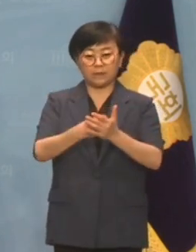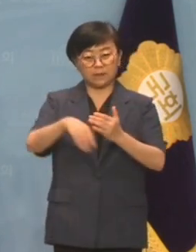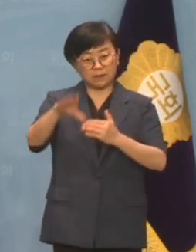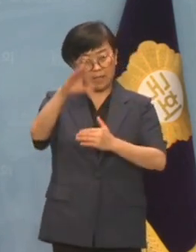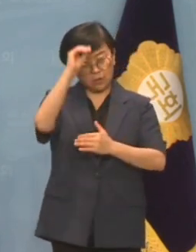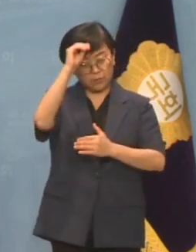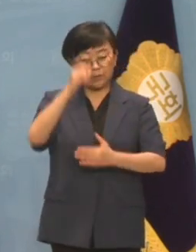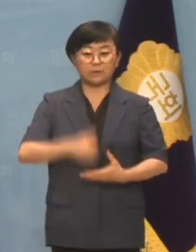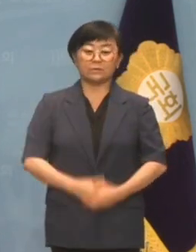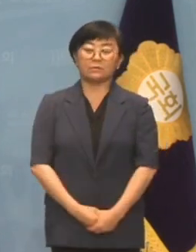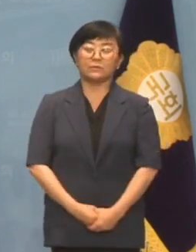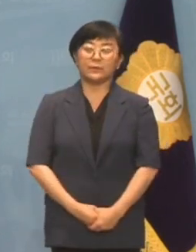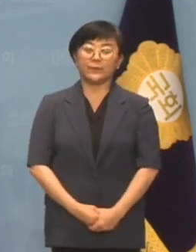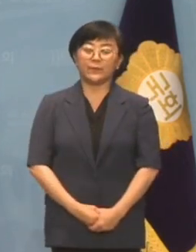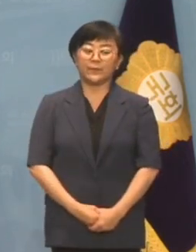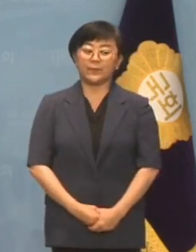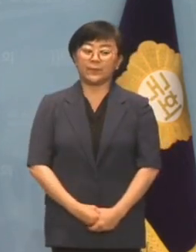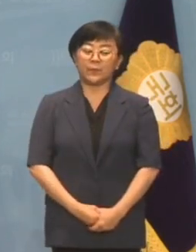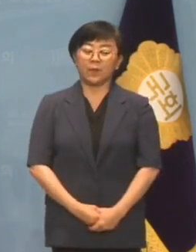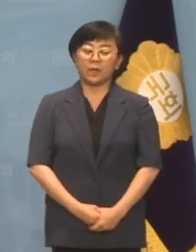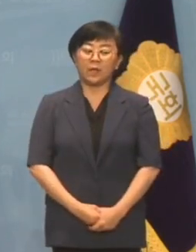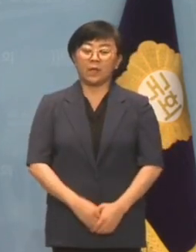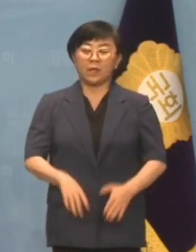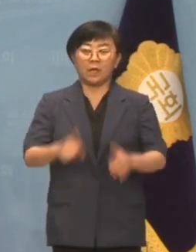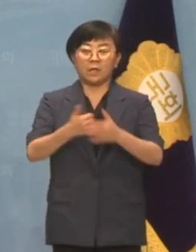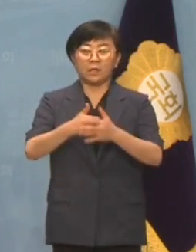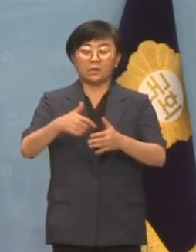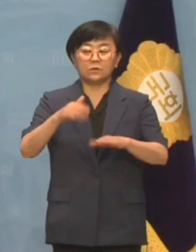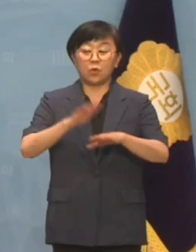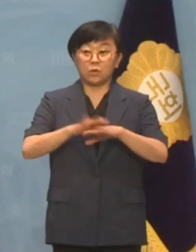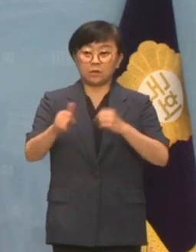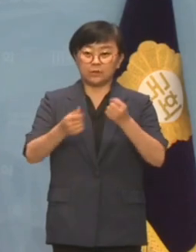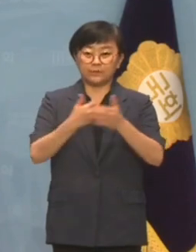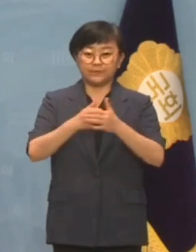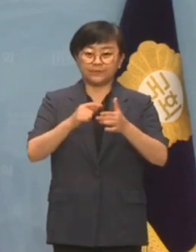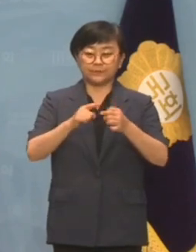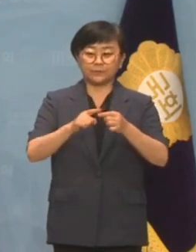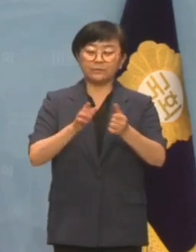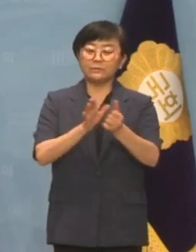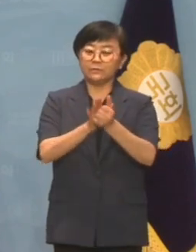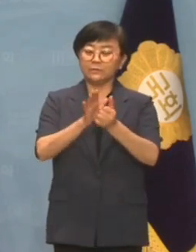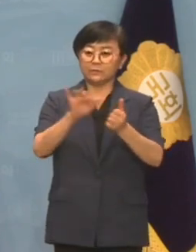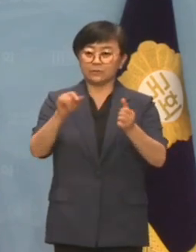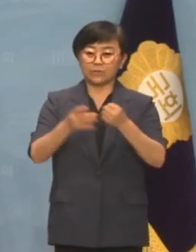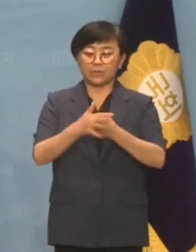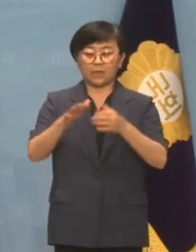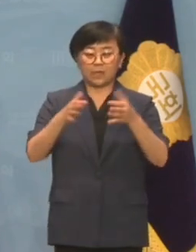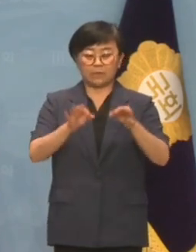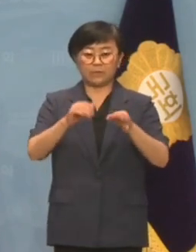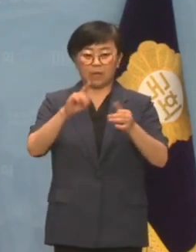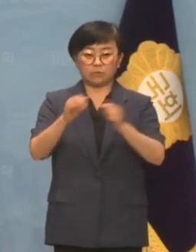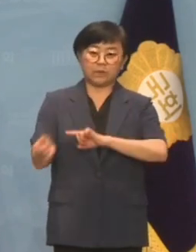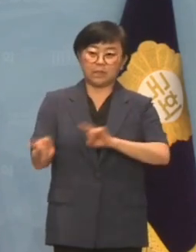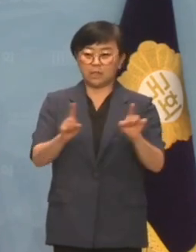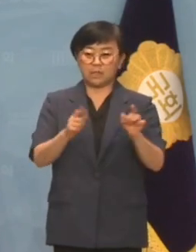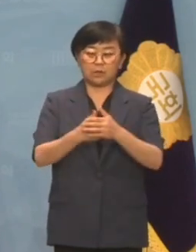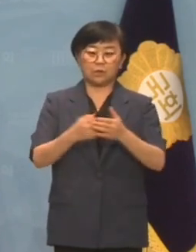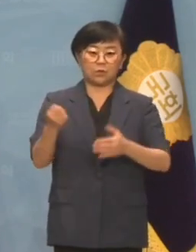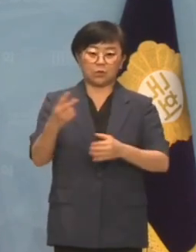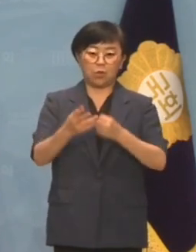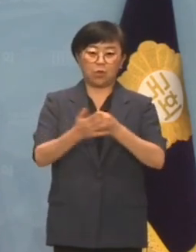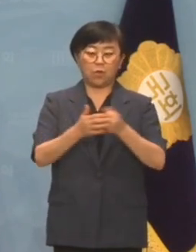빼다 박았습니다. 이 와중에도 손혜연 전 의원은 극성 지지층을 향해 김남국 살리기와